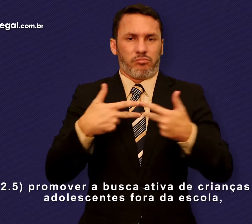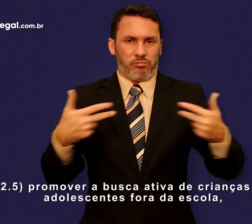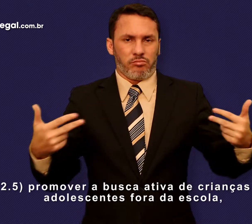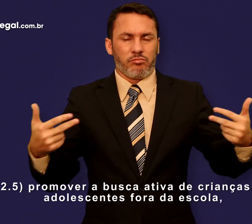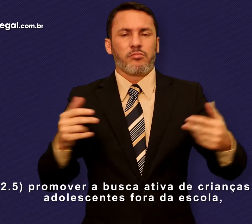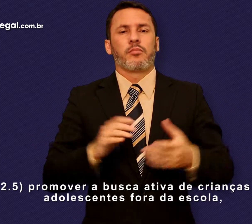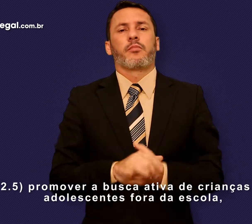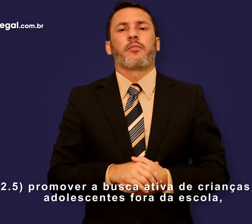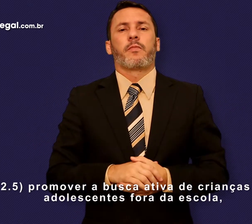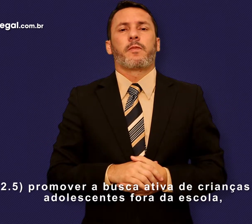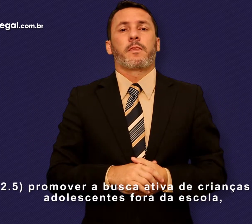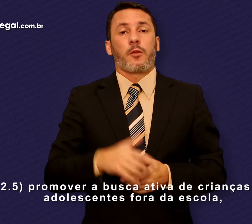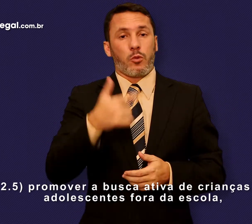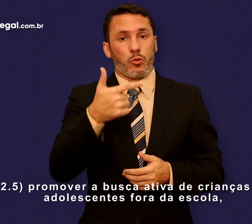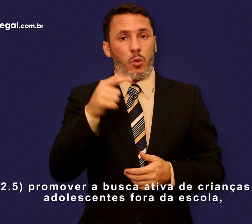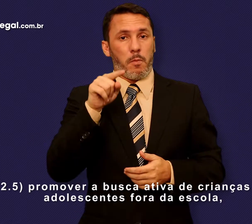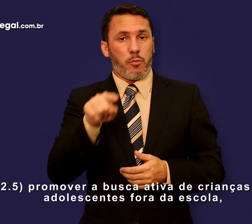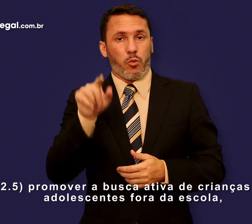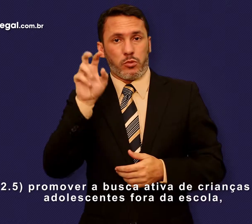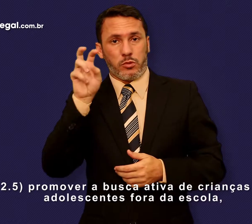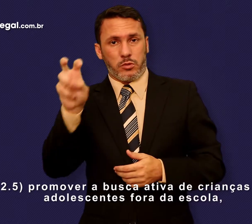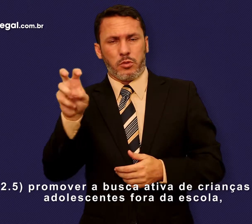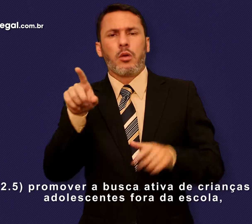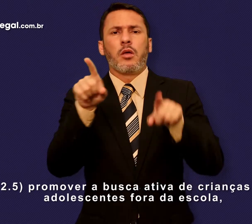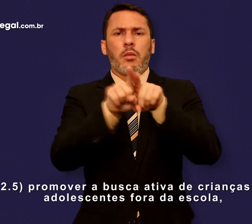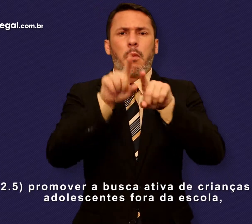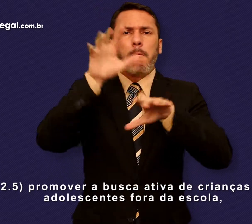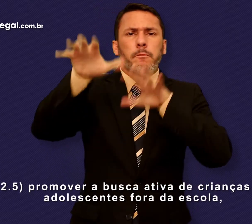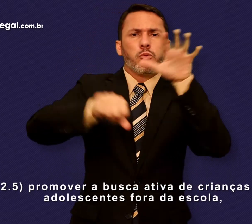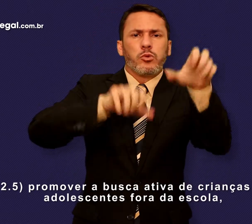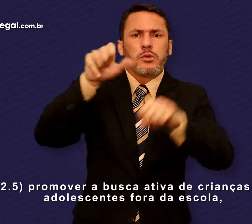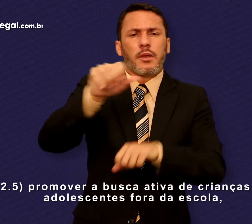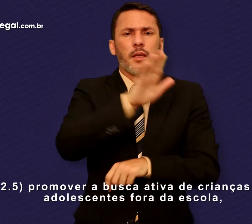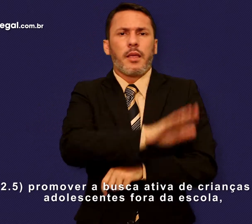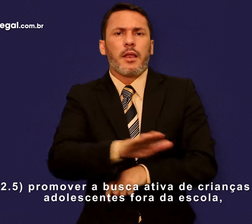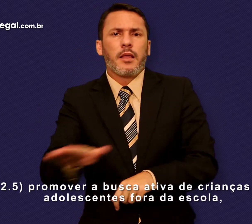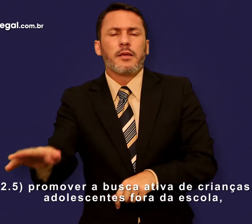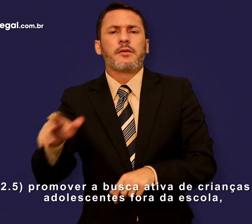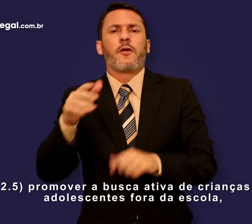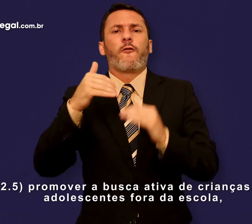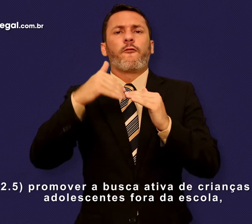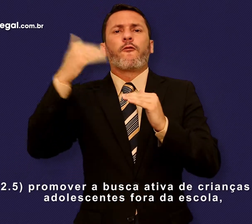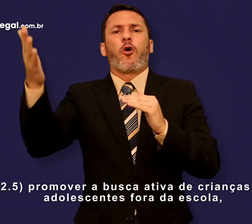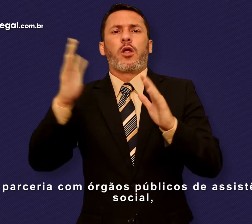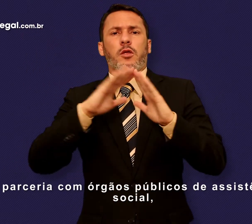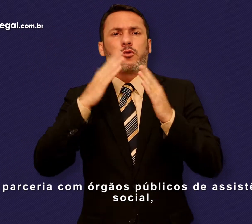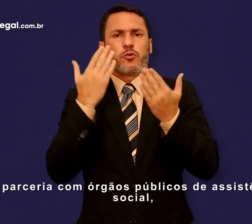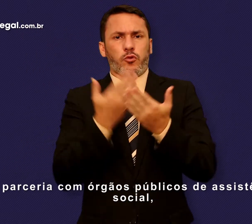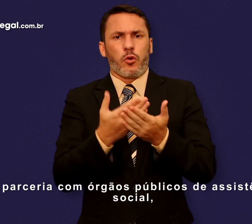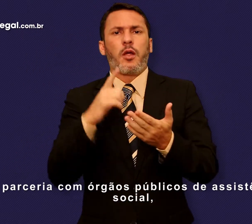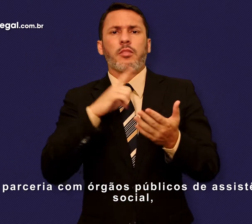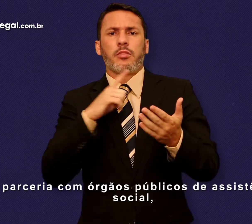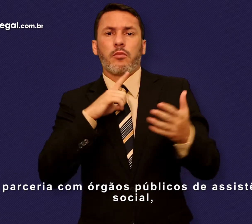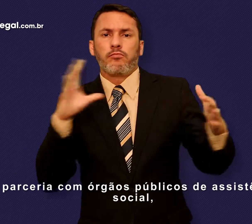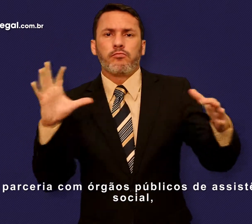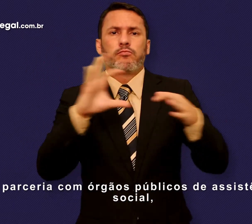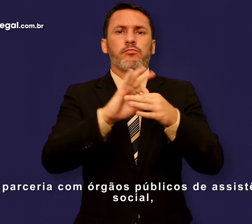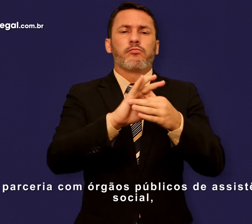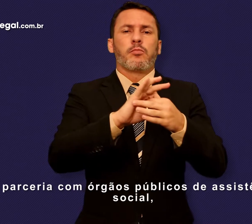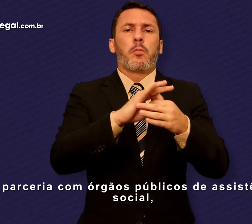2.5. Promover a busca ativa de crianças e adolescentes fora da escola em parceria com órgãos públicos de